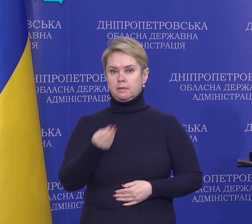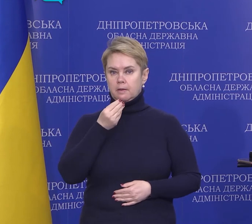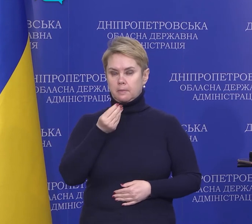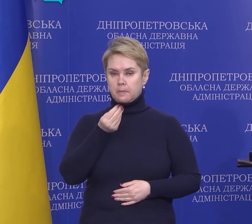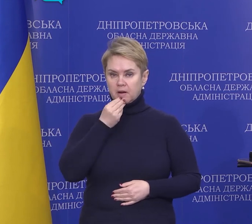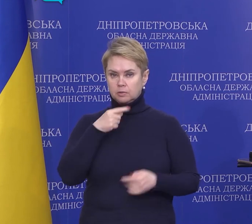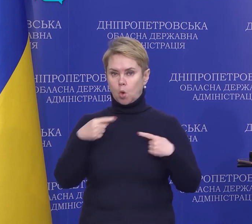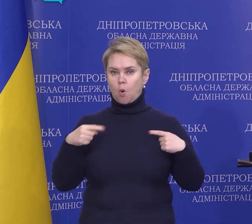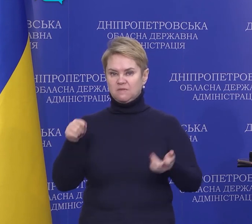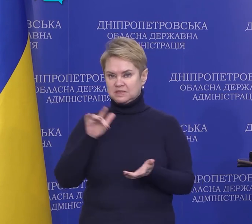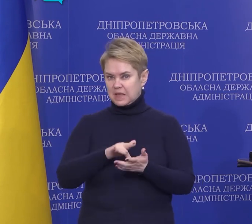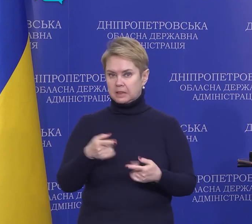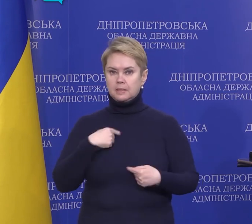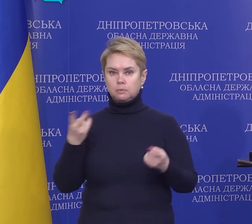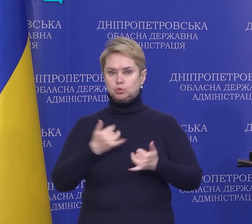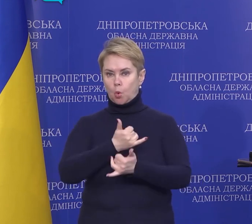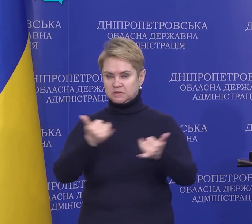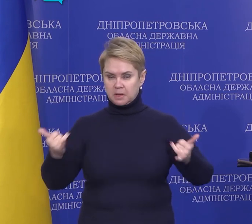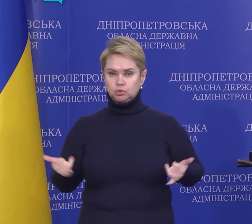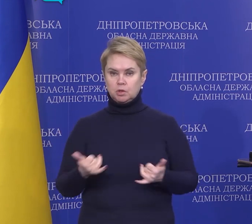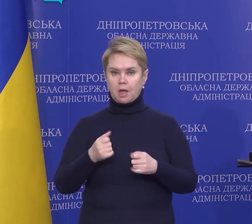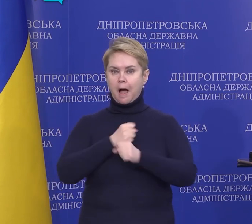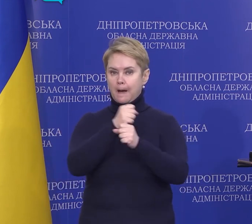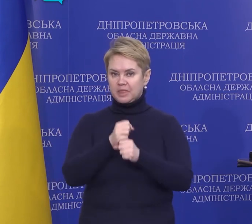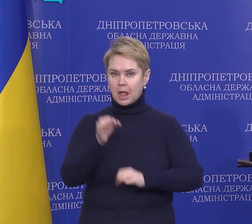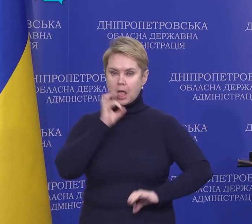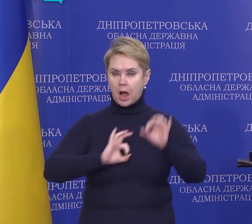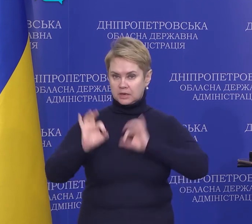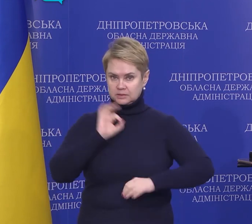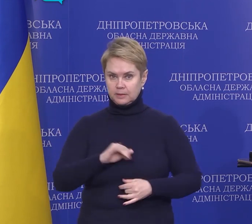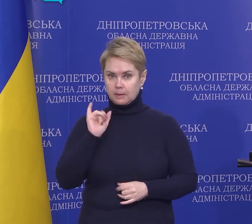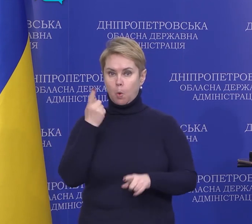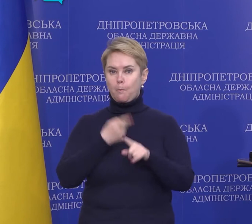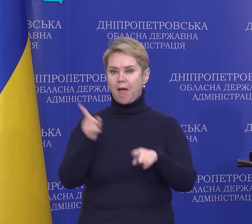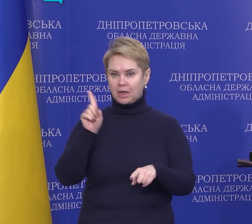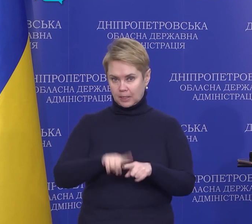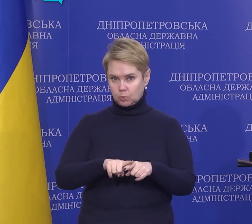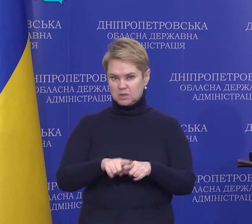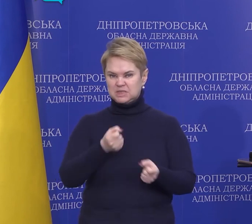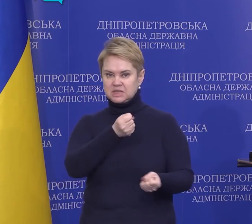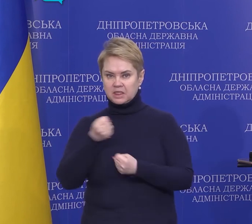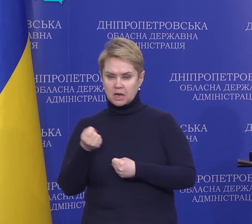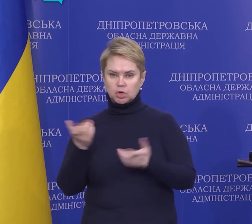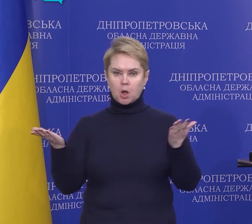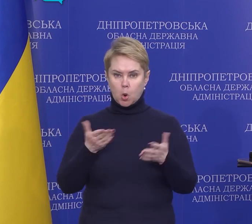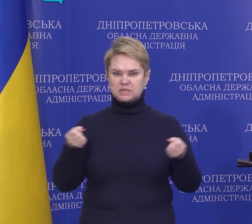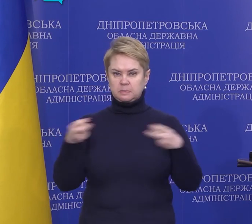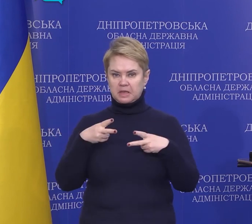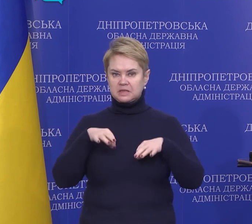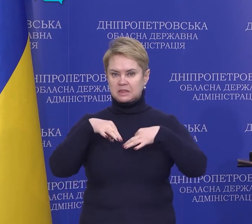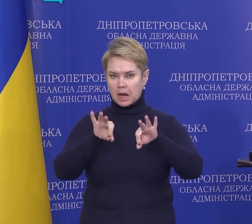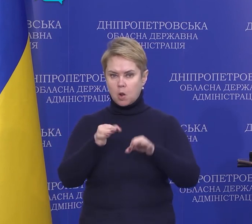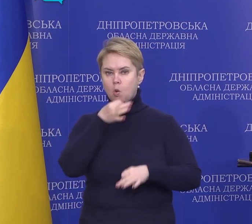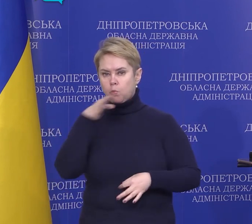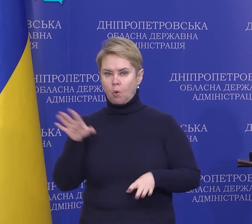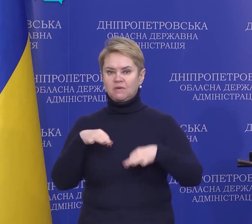торгові сети, нам потрібно обеспечувати аптеки лікарствами. І тому задержка якогось спецтранспорту,